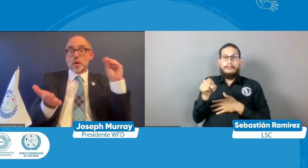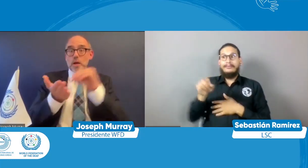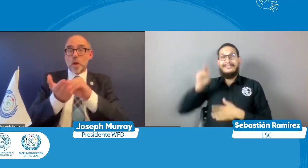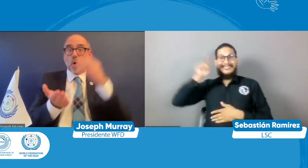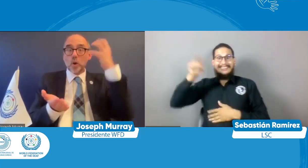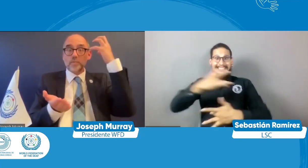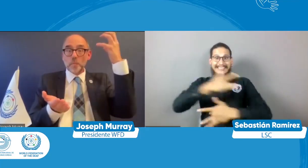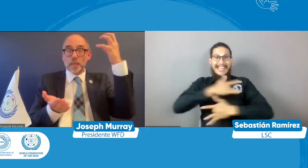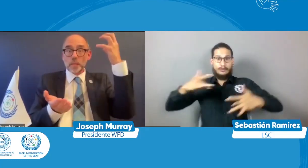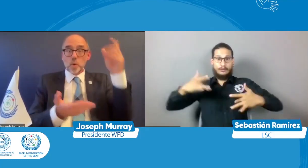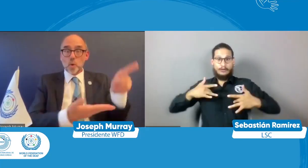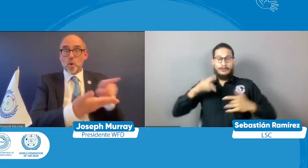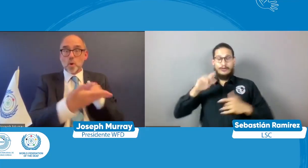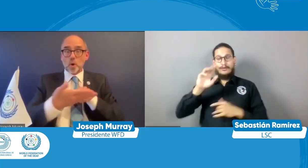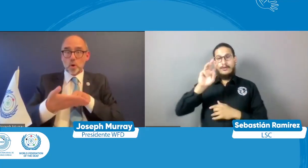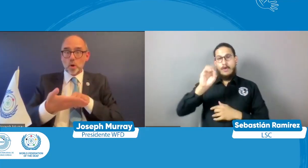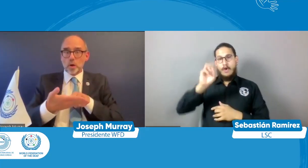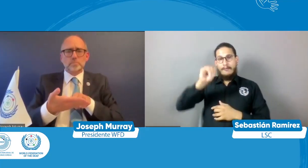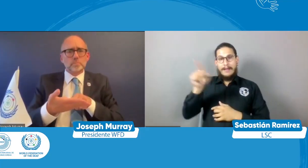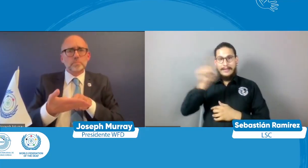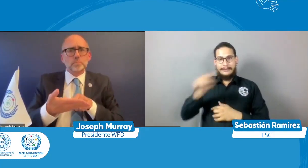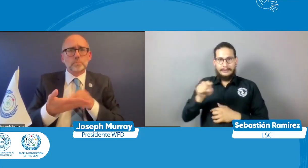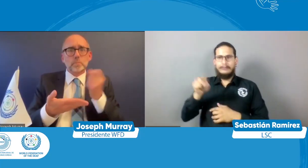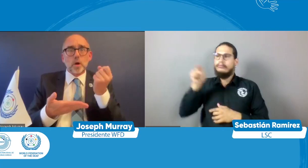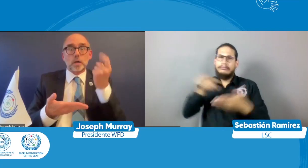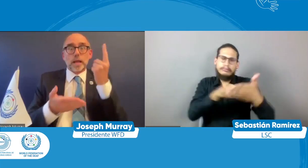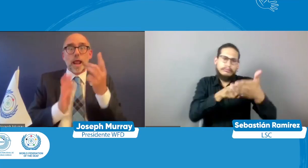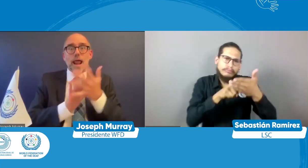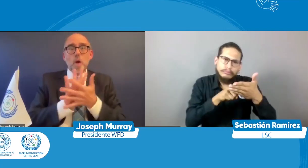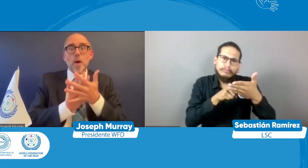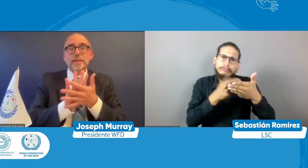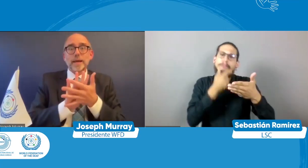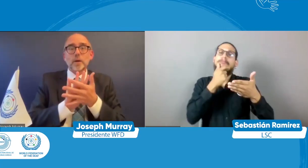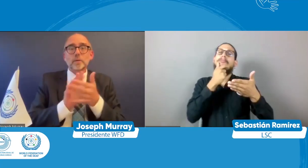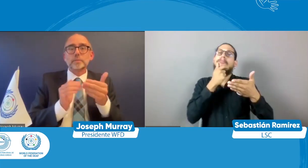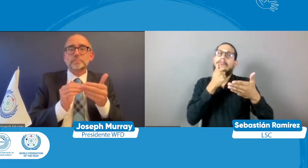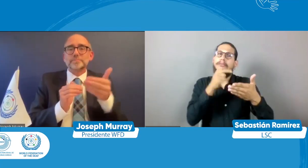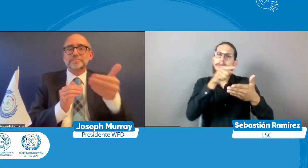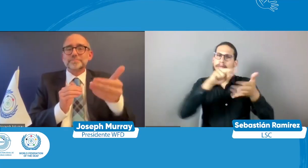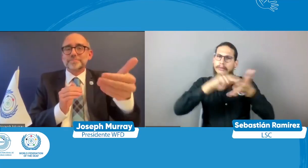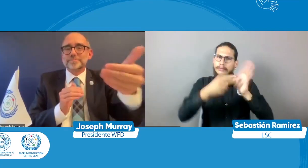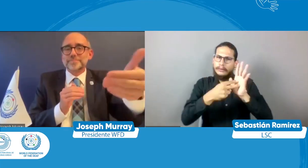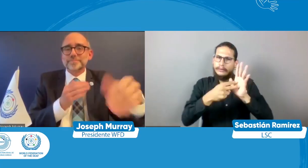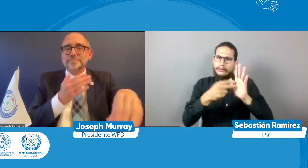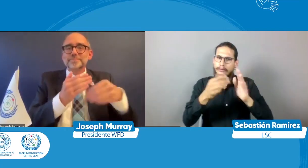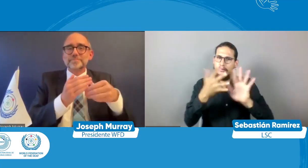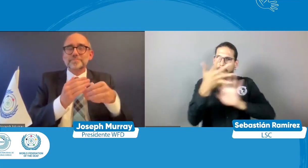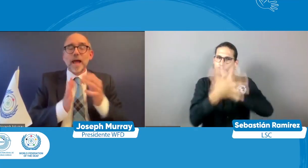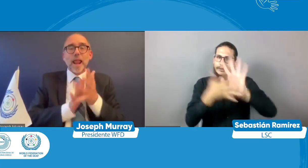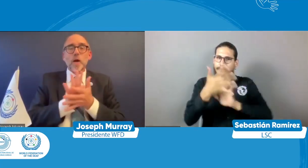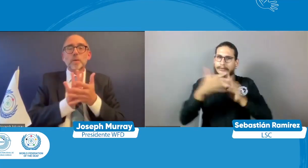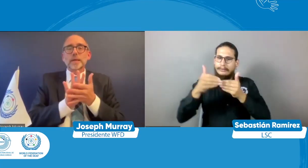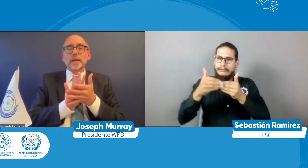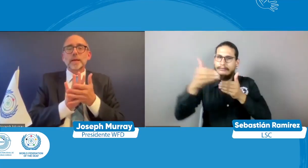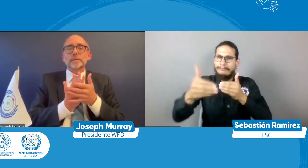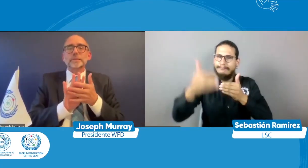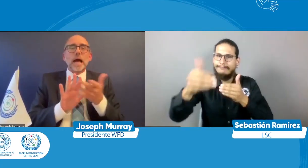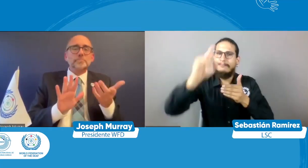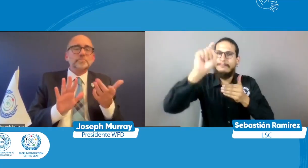nosotros nosotros estamos dándole esta información a la OMS dándole esta información a los gobiernos para que se